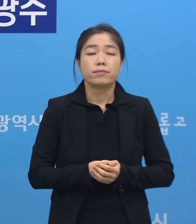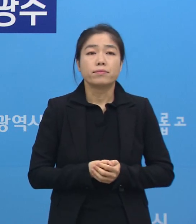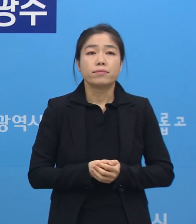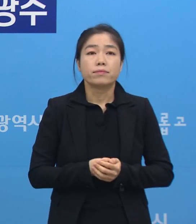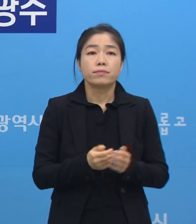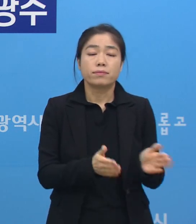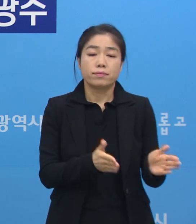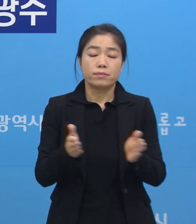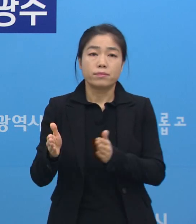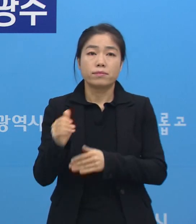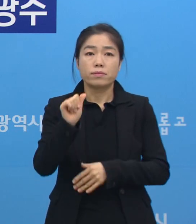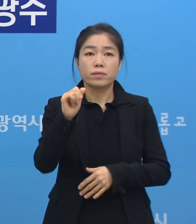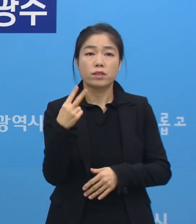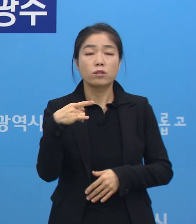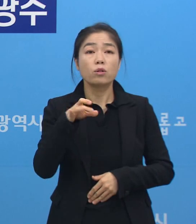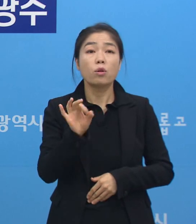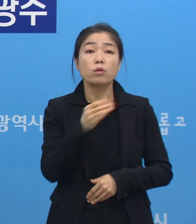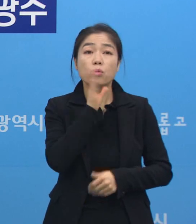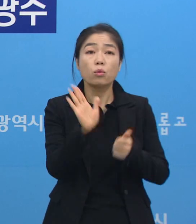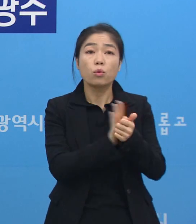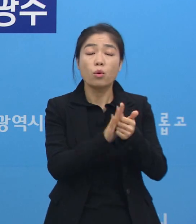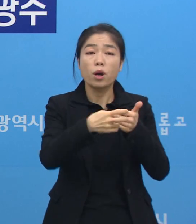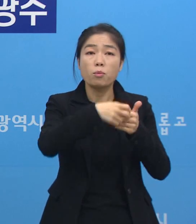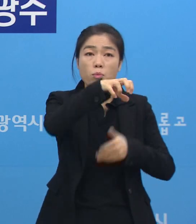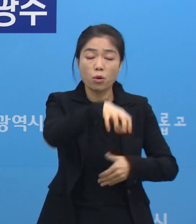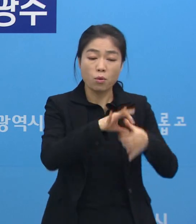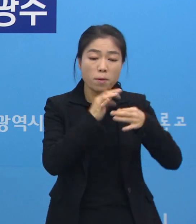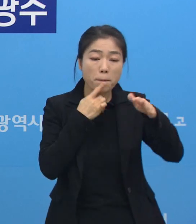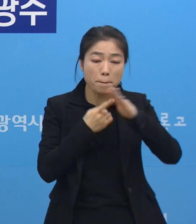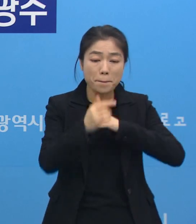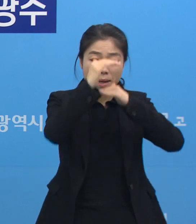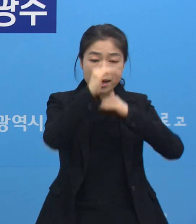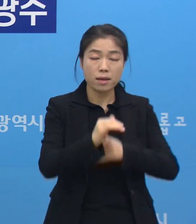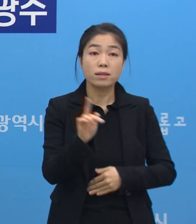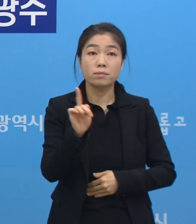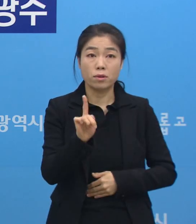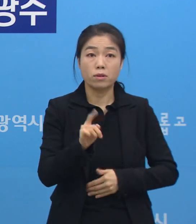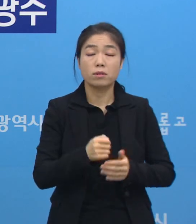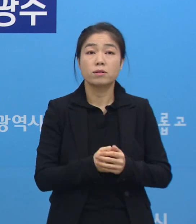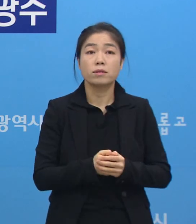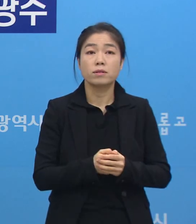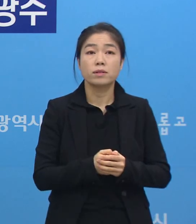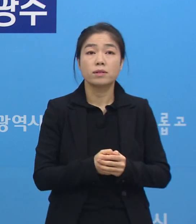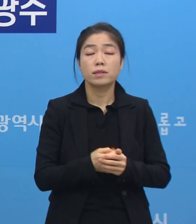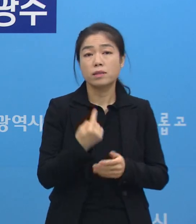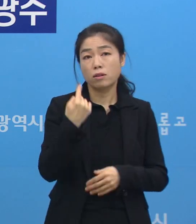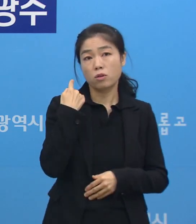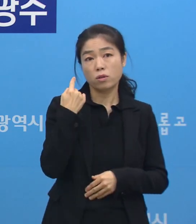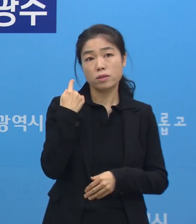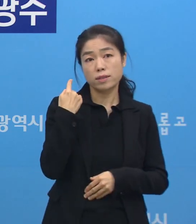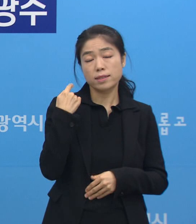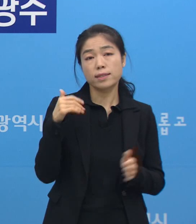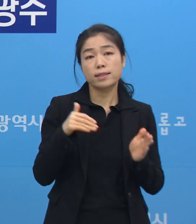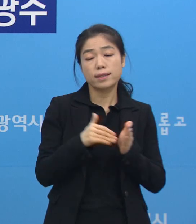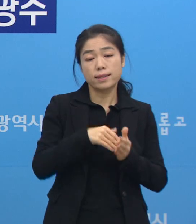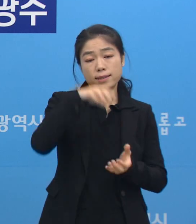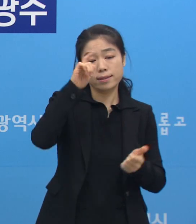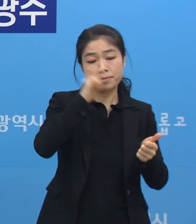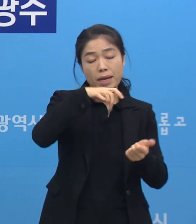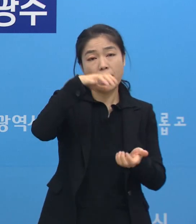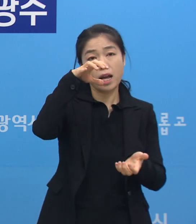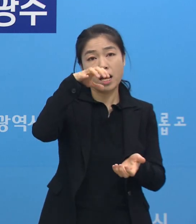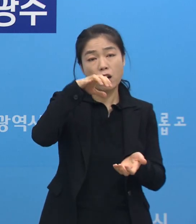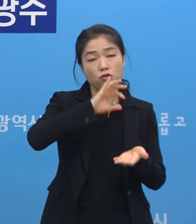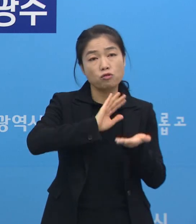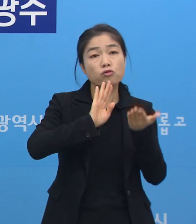그 다음 효정요양병원 관련 조치사항 설명드리겠습니다. 저희들이 어제까지 누적 확진자